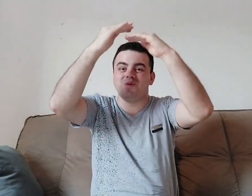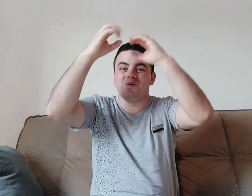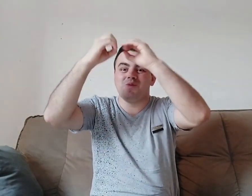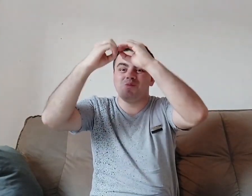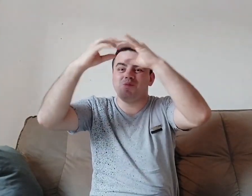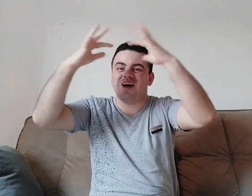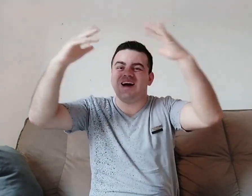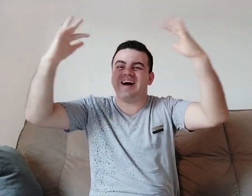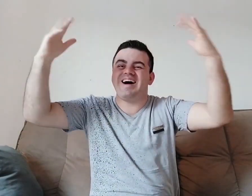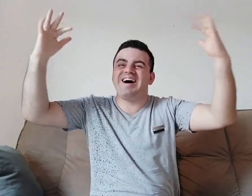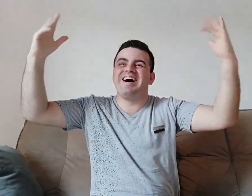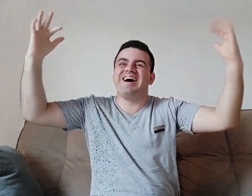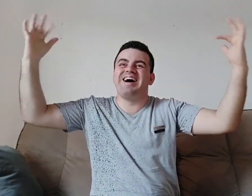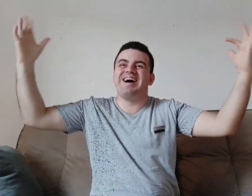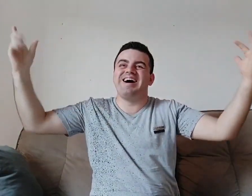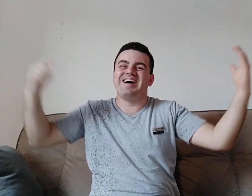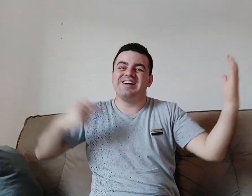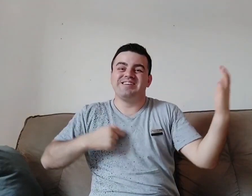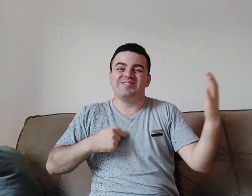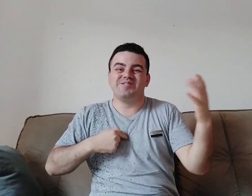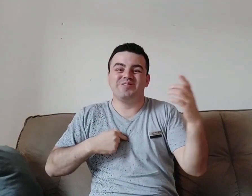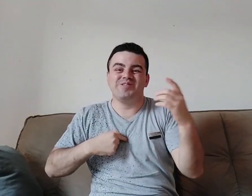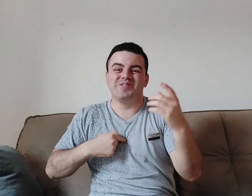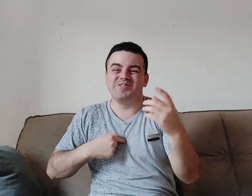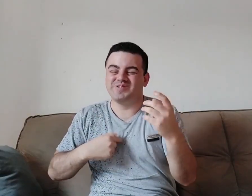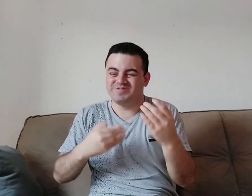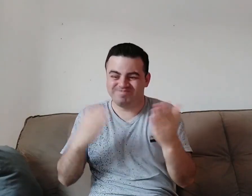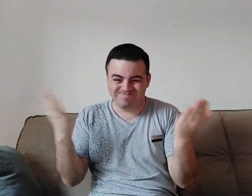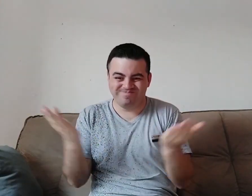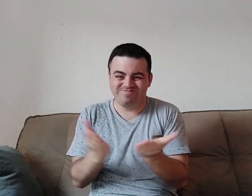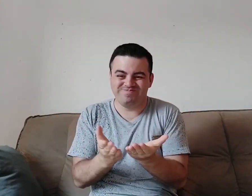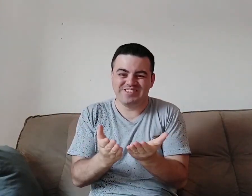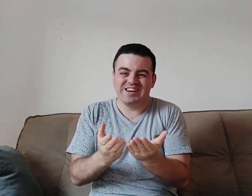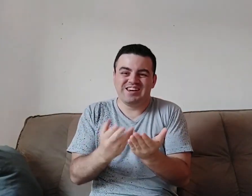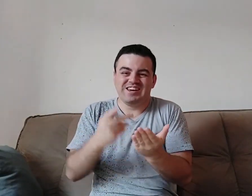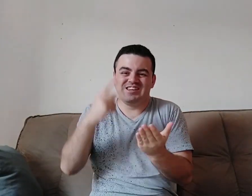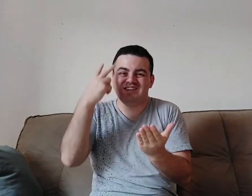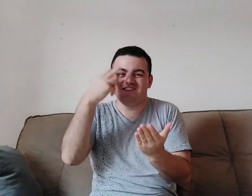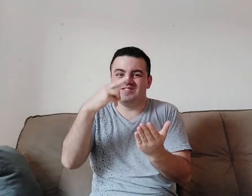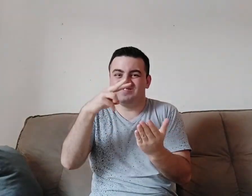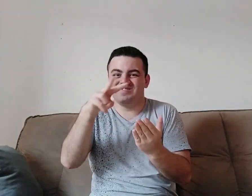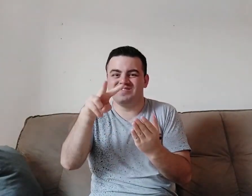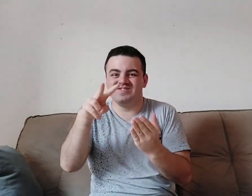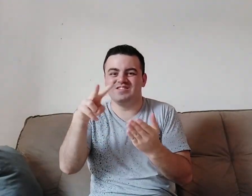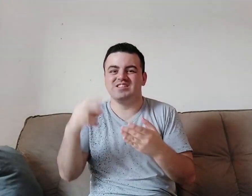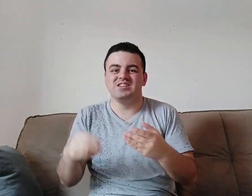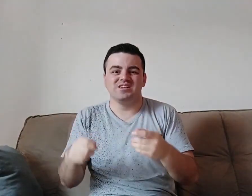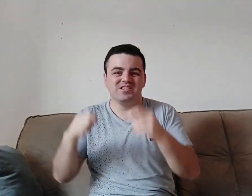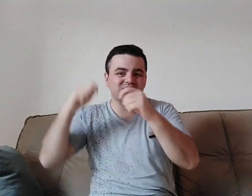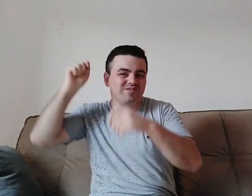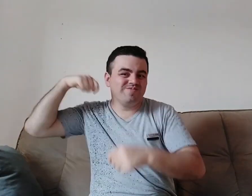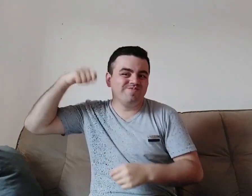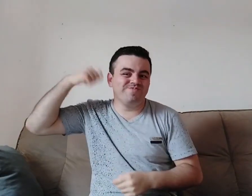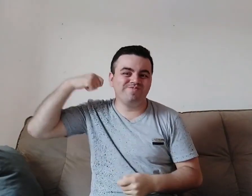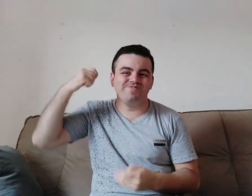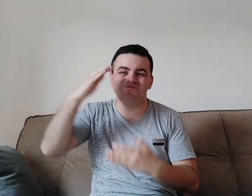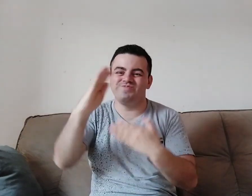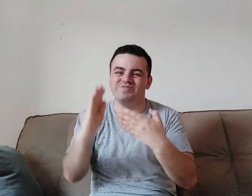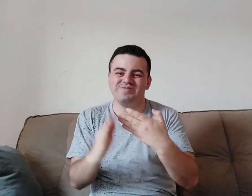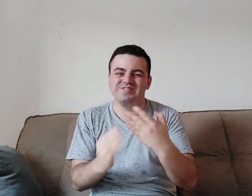maravilhoso. Você não pode nem imaginar a minha sensação. Olha, eu comecei a ver